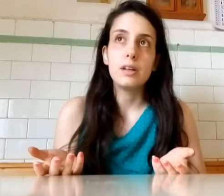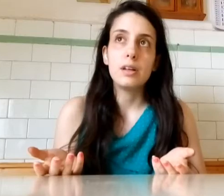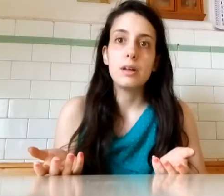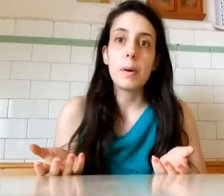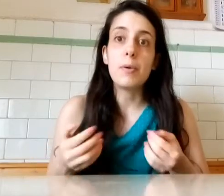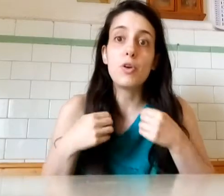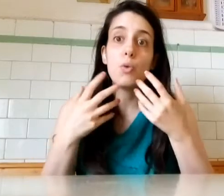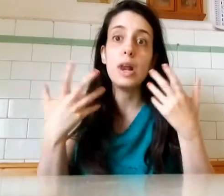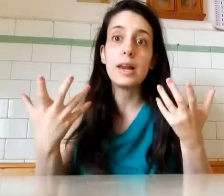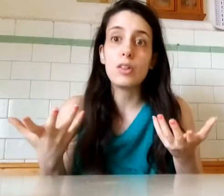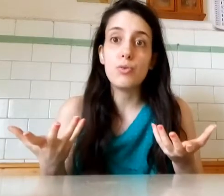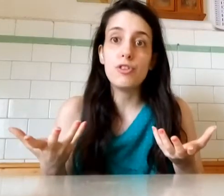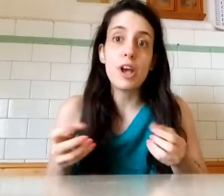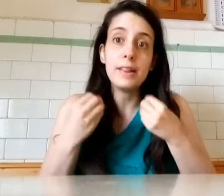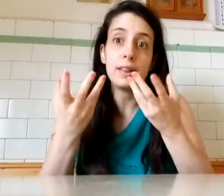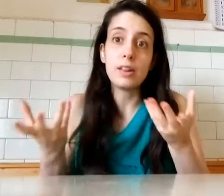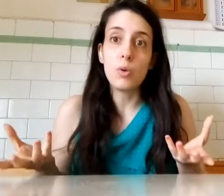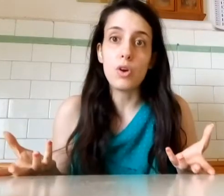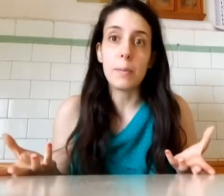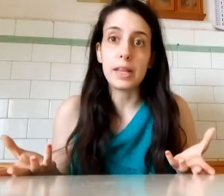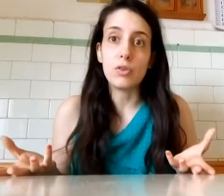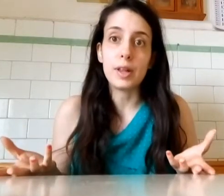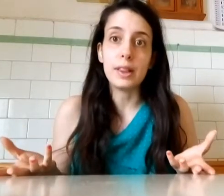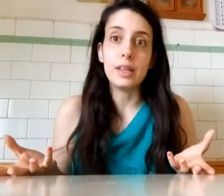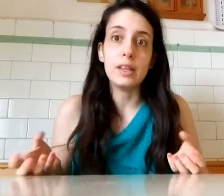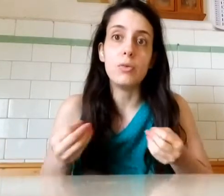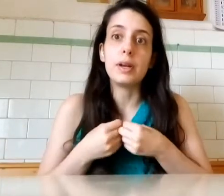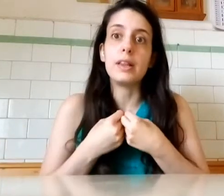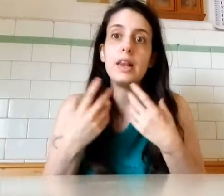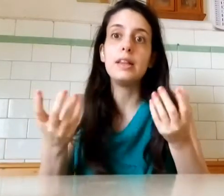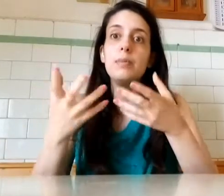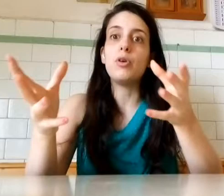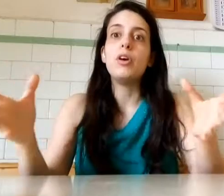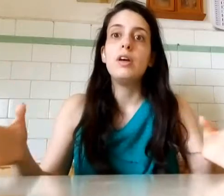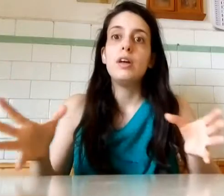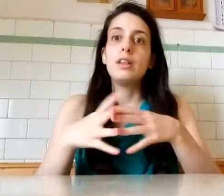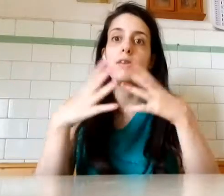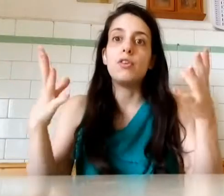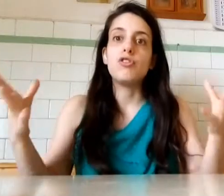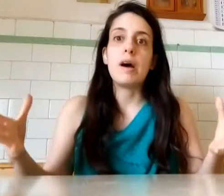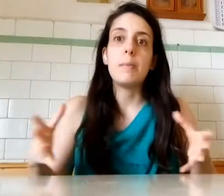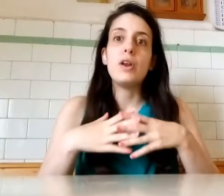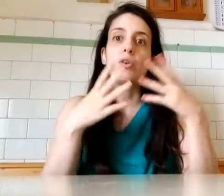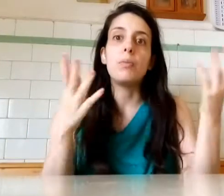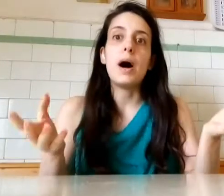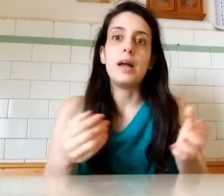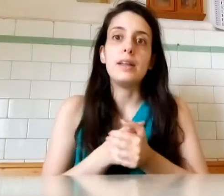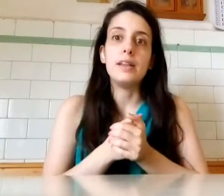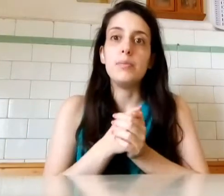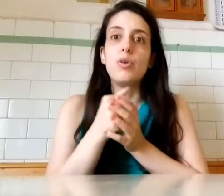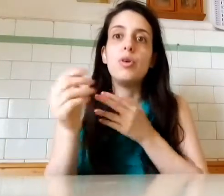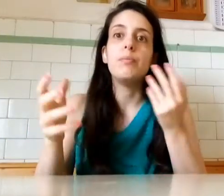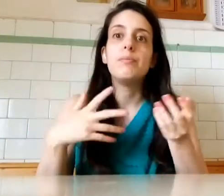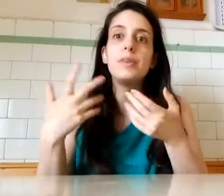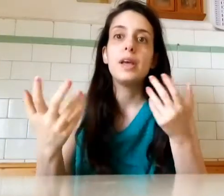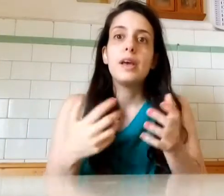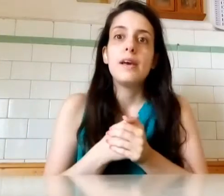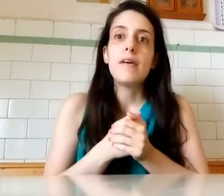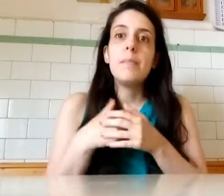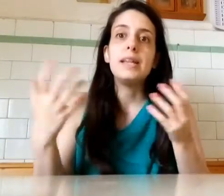Ma poi con quella Reta sufficiente È stato quello Che mi dato fastidio Perché se lei tipo Si rivolgeva a me normale Tipo Vabbè